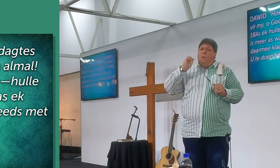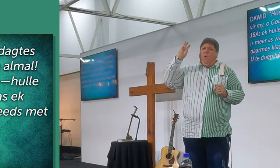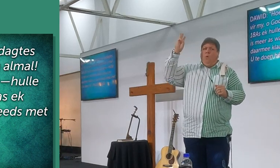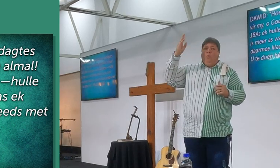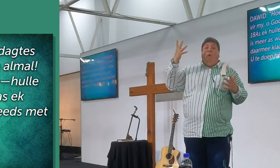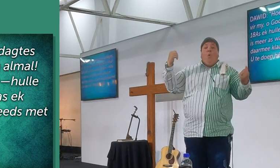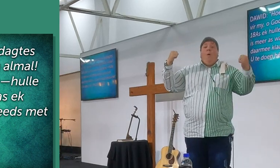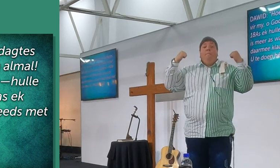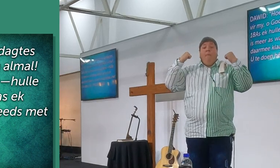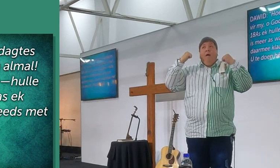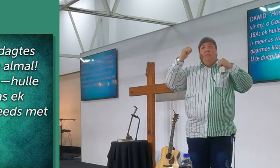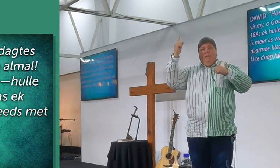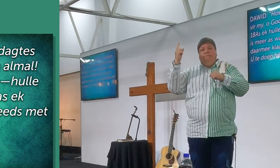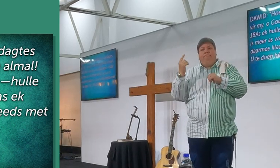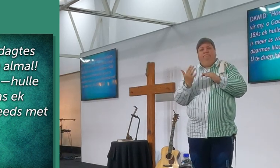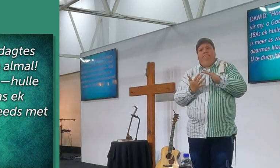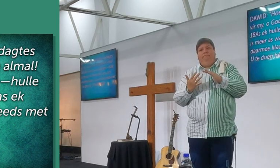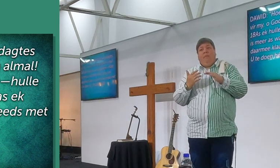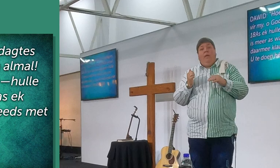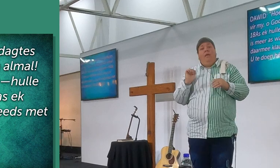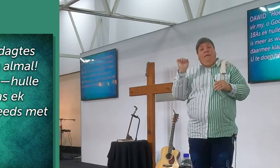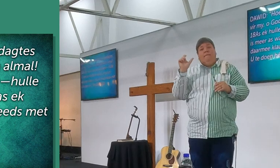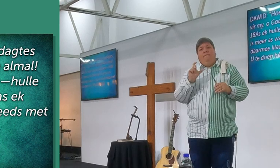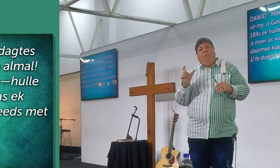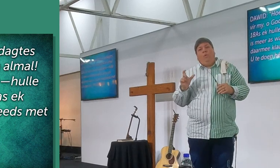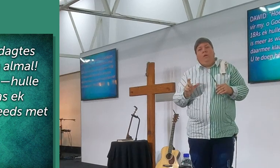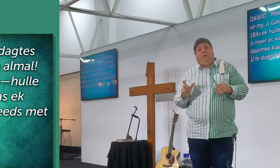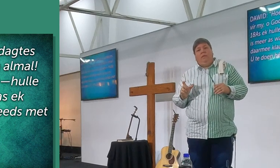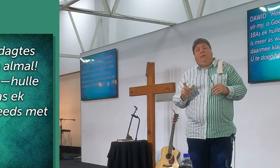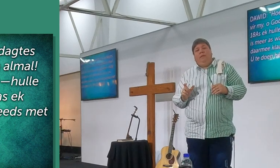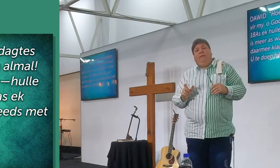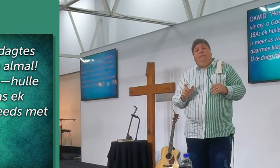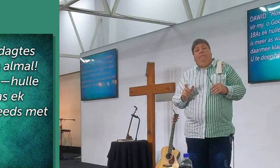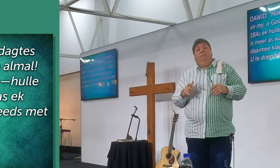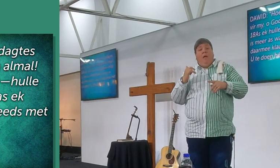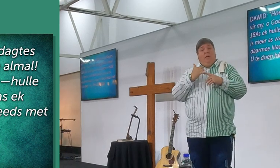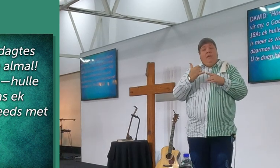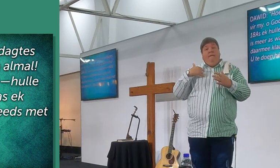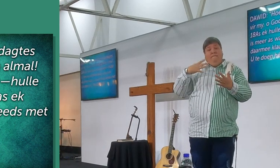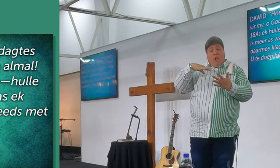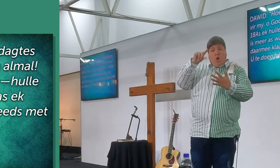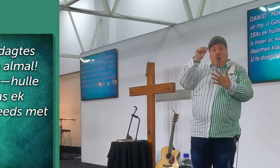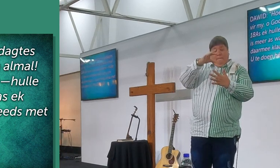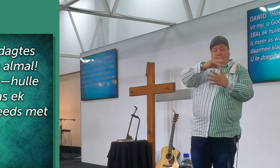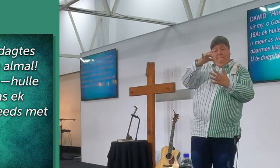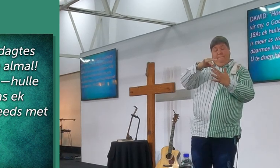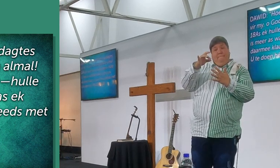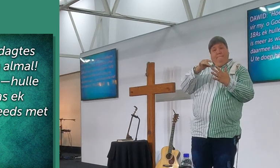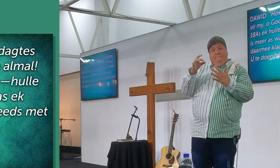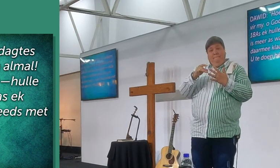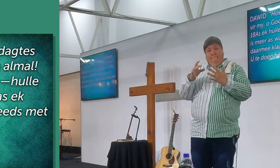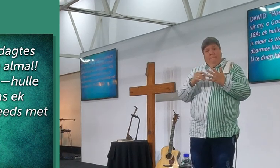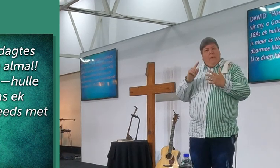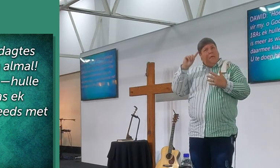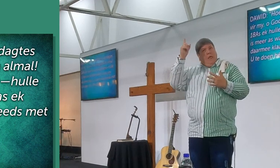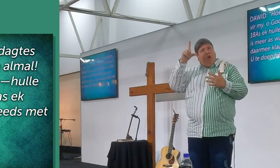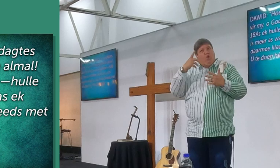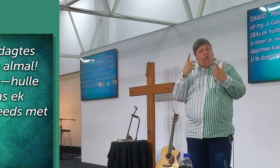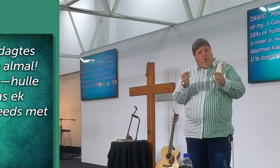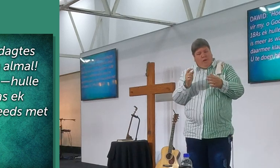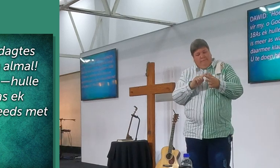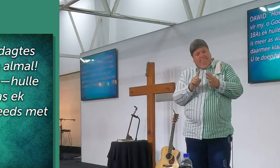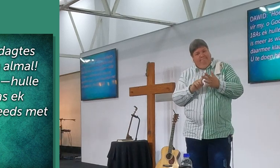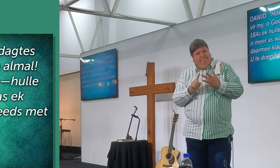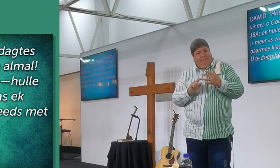machtig hulle amal, vers 18, as ek hulle so wil opnoem, met ander woord hy tel dit, hy dink aan wat die Heere alles gedoen het in sy